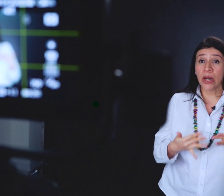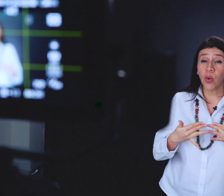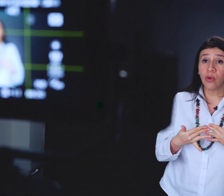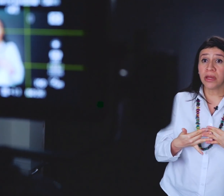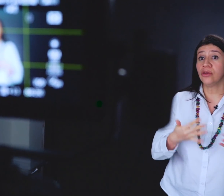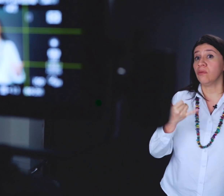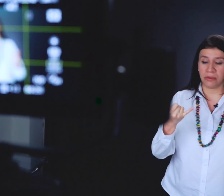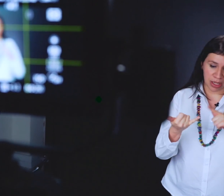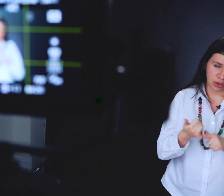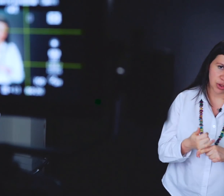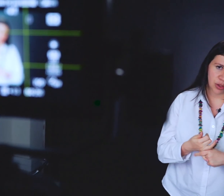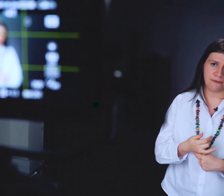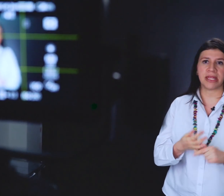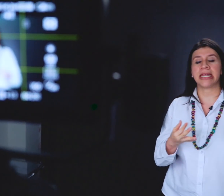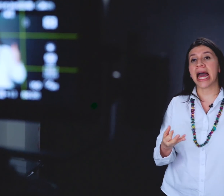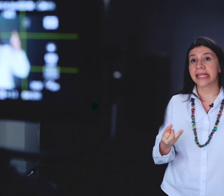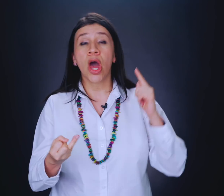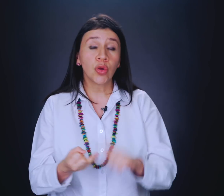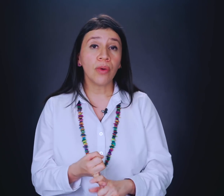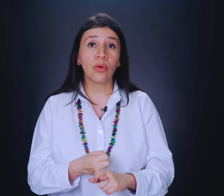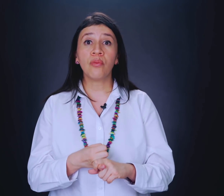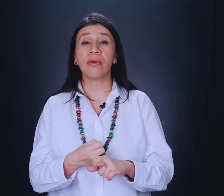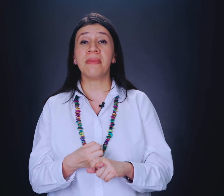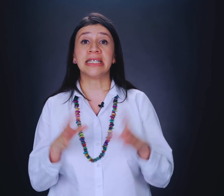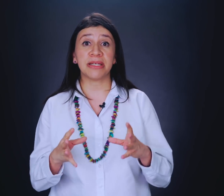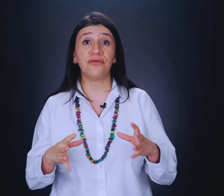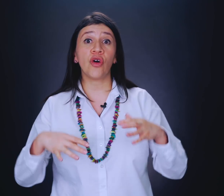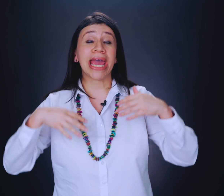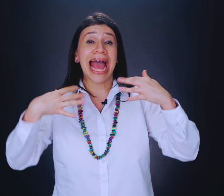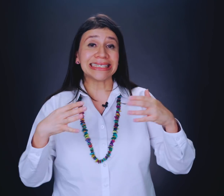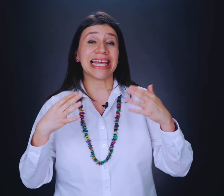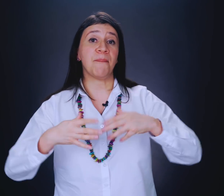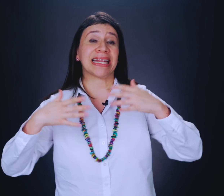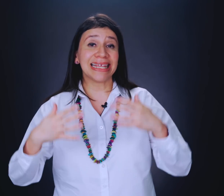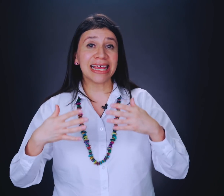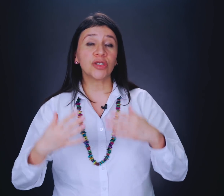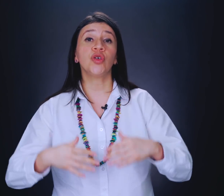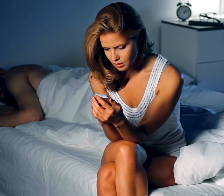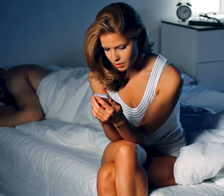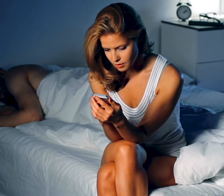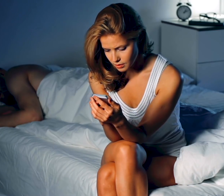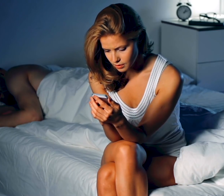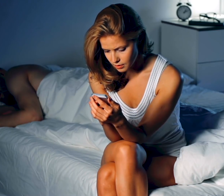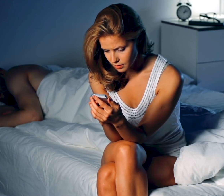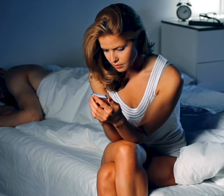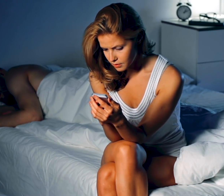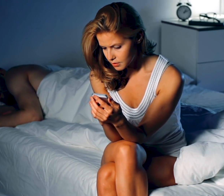algún momento viví una situación de infidelidad, tuve algún problema en específico que hace que a partir de eso yo comience a convertirme en una persona